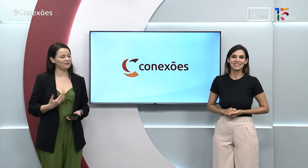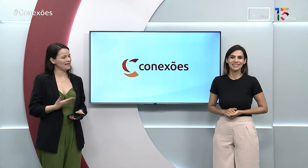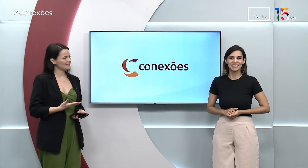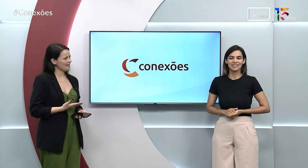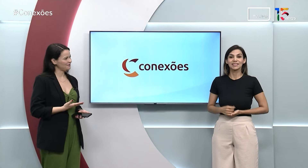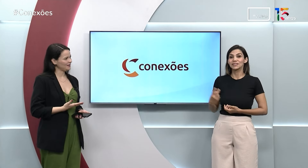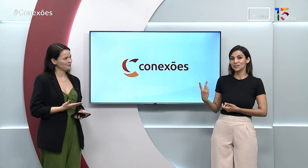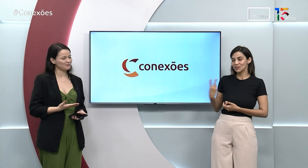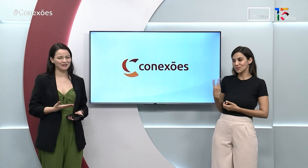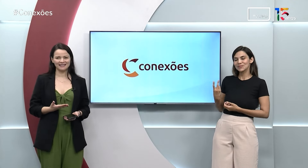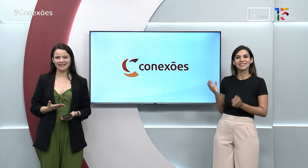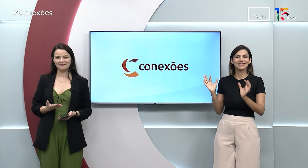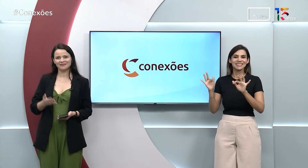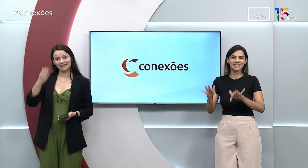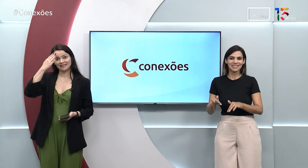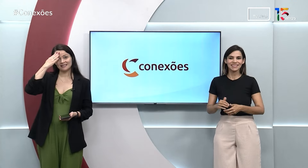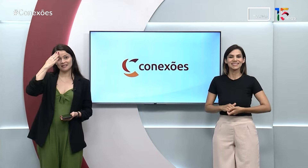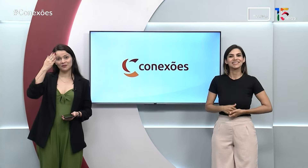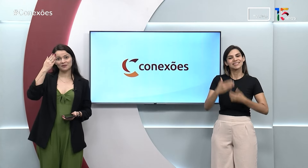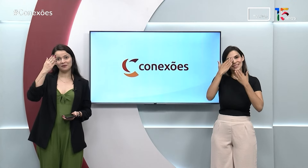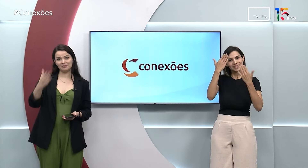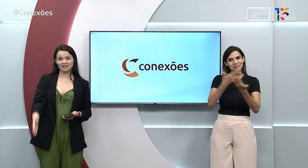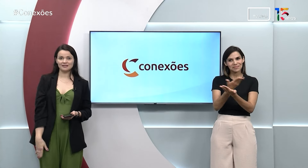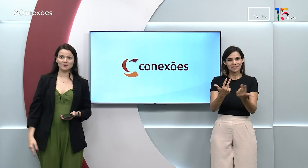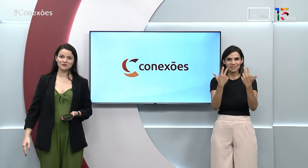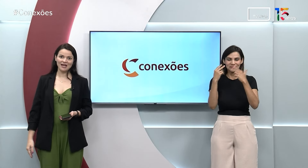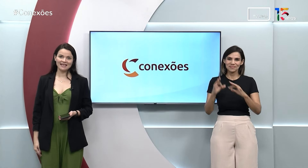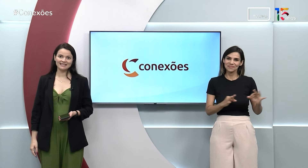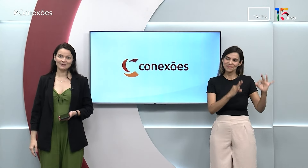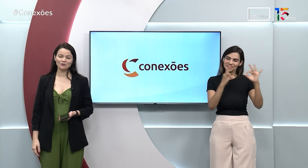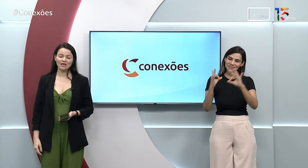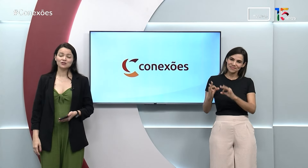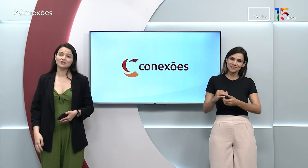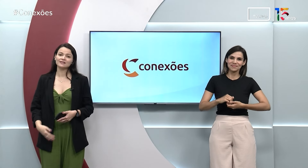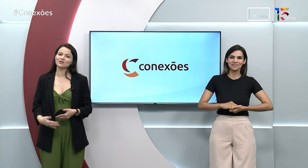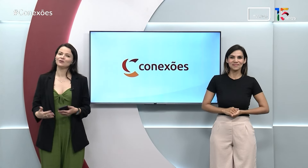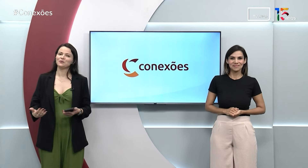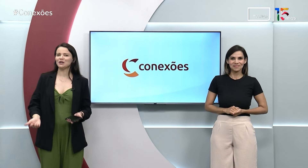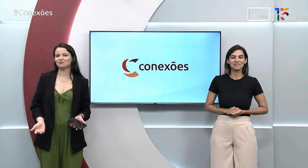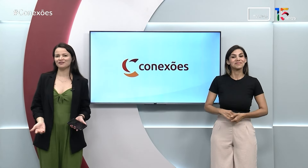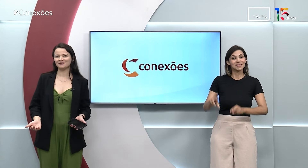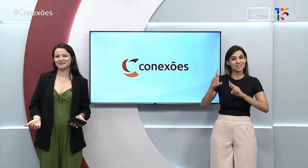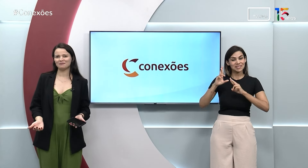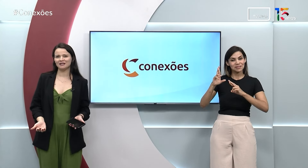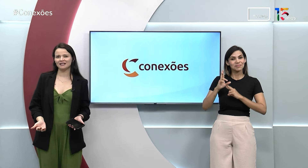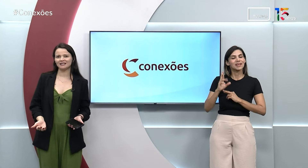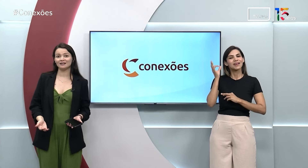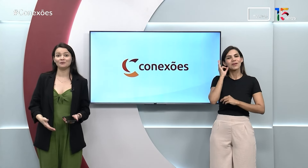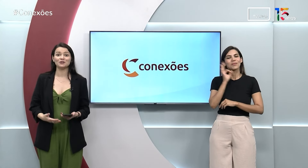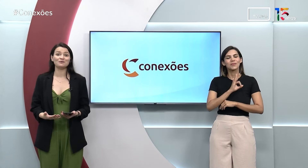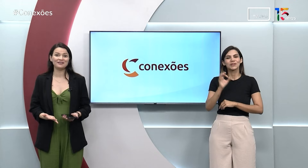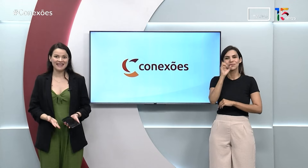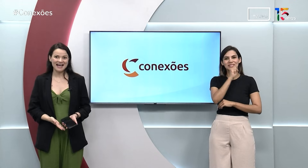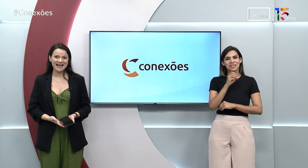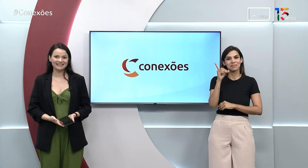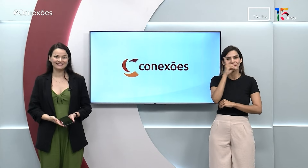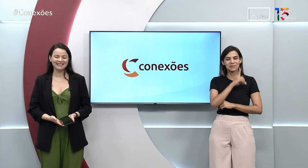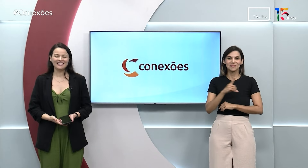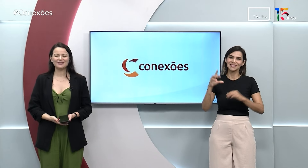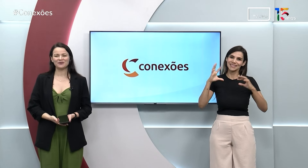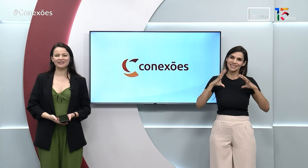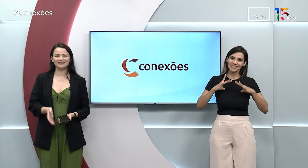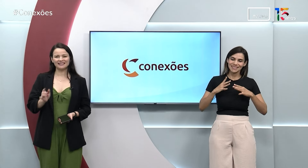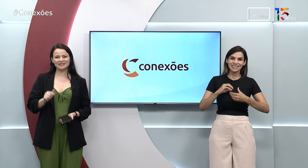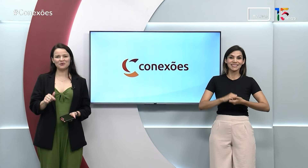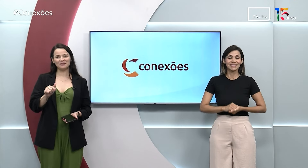Eu e a Sara ficamos por aqui, agradecendo a sua companhia, a audiência. Te desejando um ótimo final de semana, um ótimo feriado.